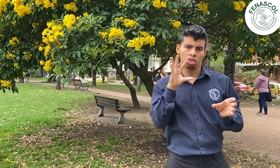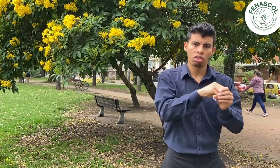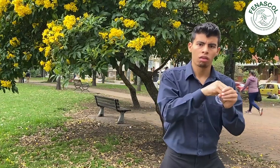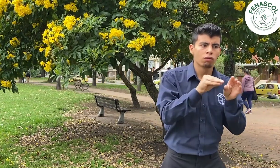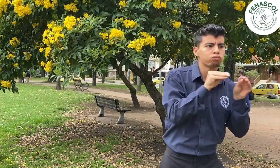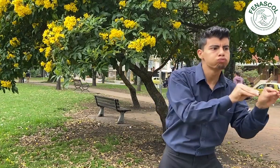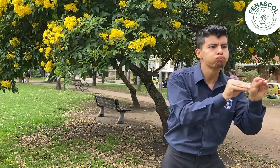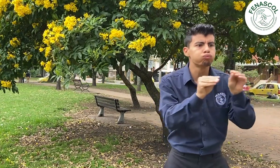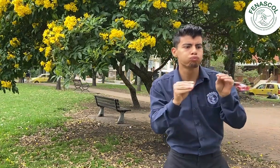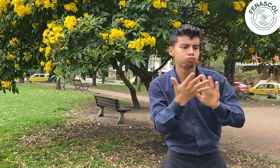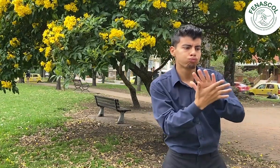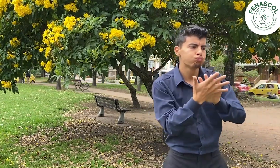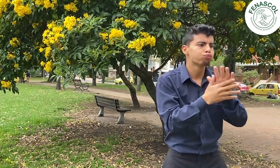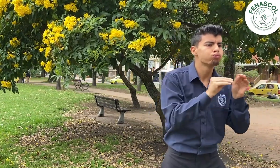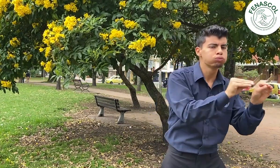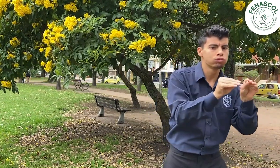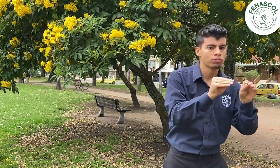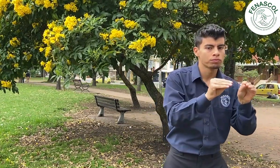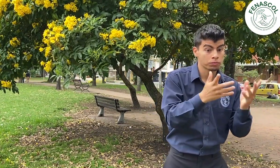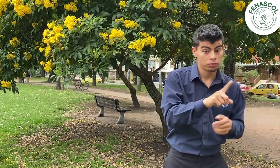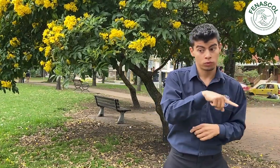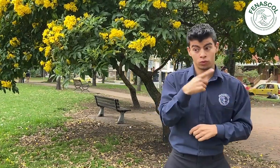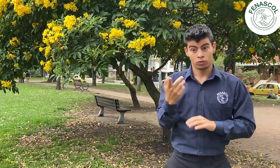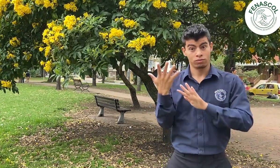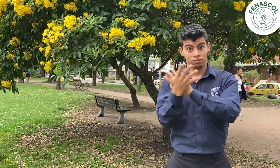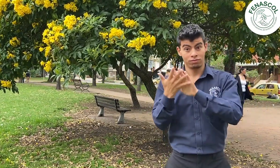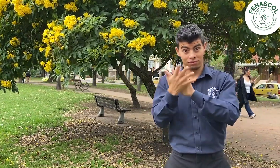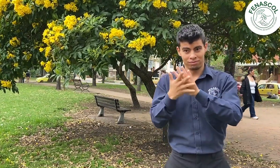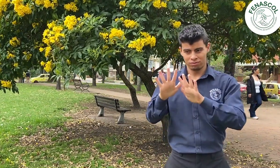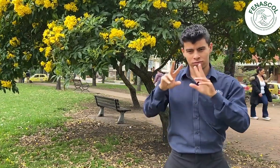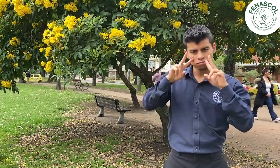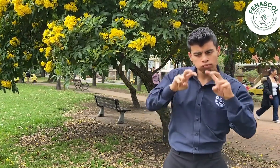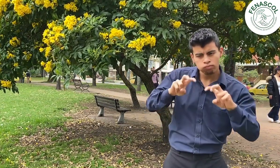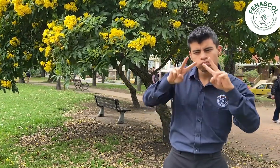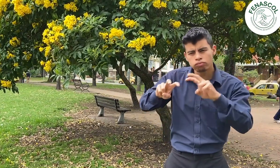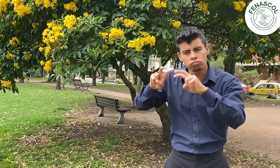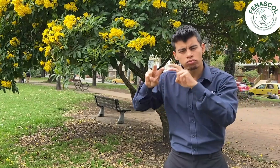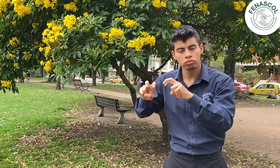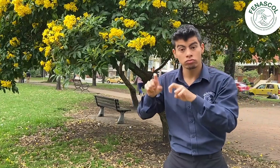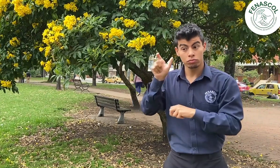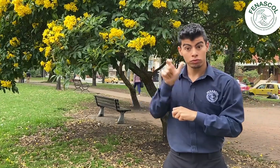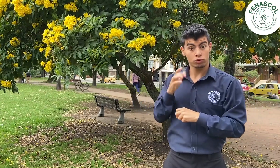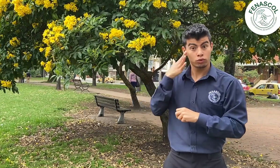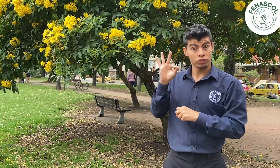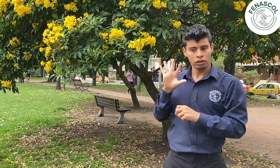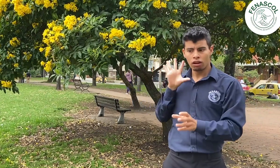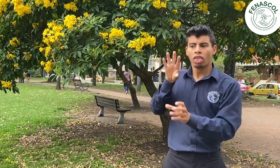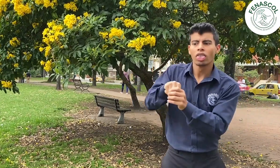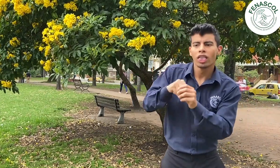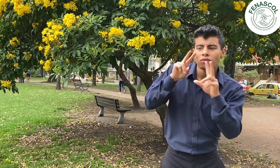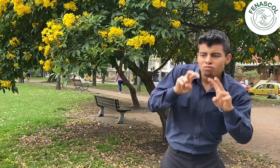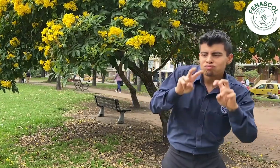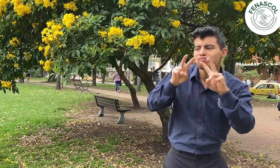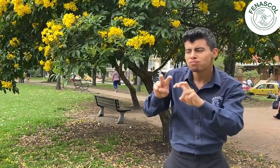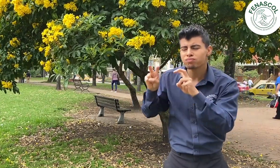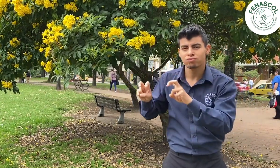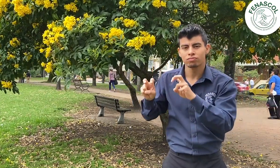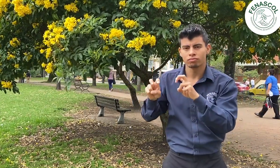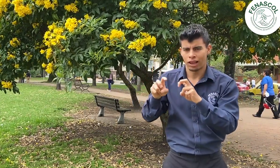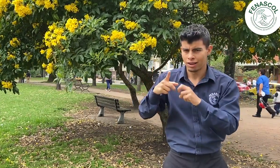lengua de señas en los cursos que se dictan, al igual que en las investigaciones sobre la lengua de señas. Estas situaciones han generado